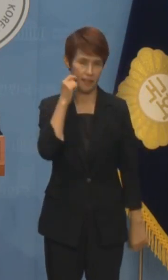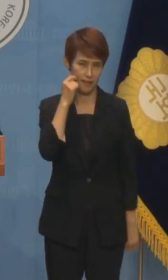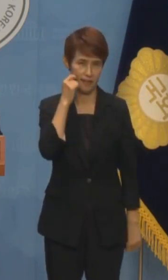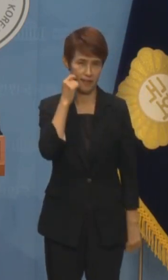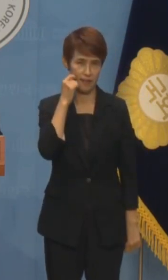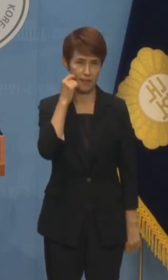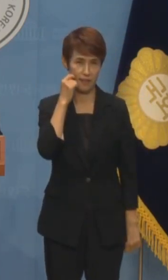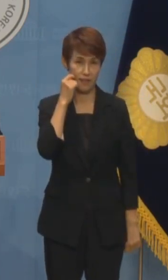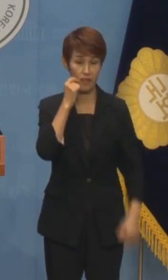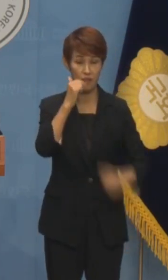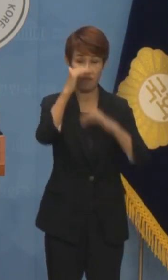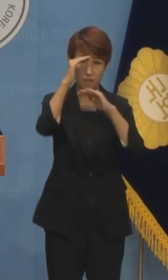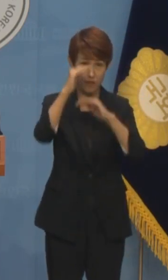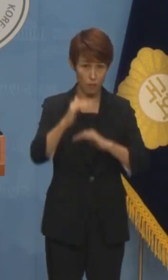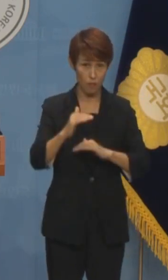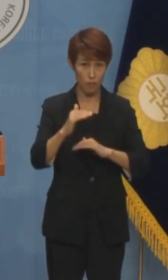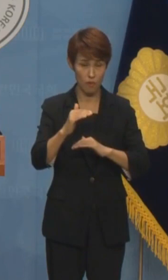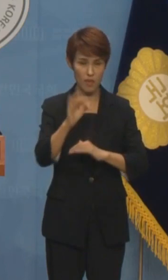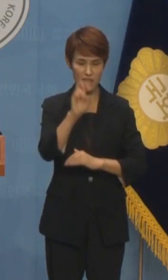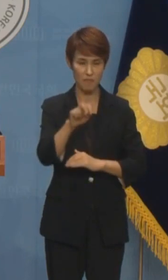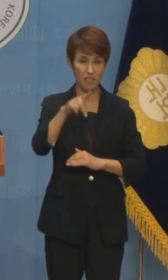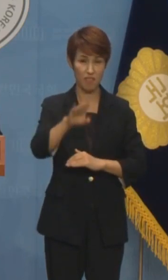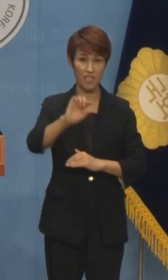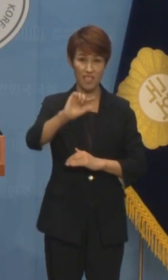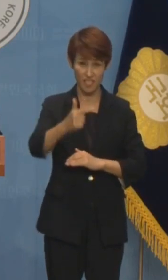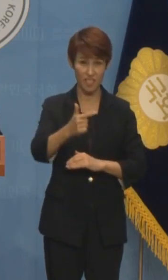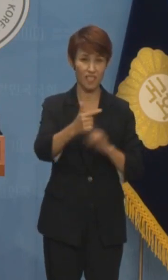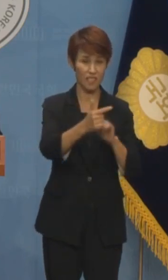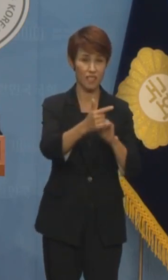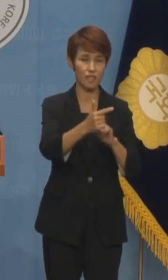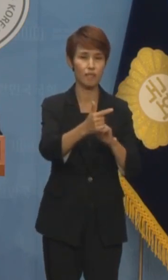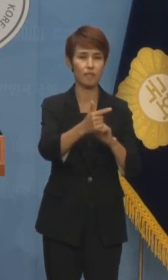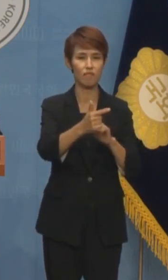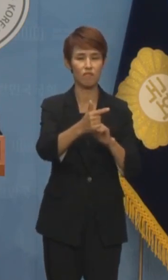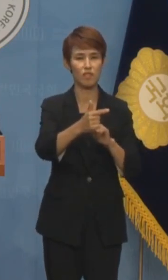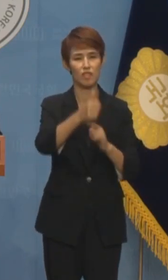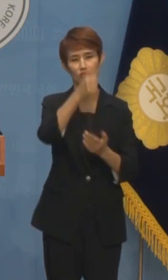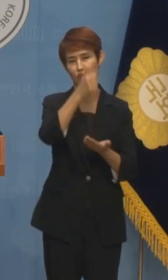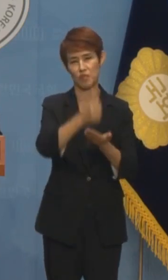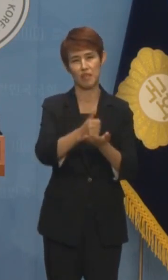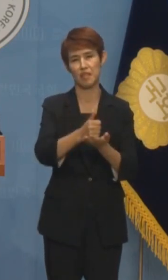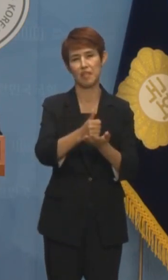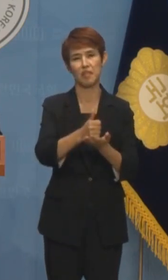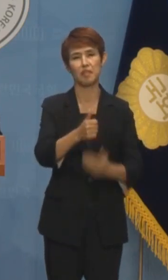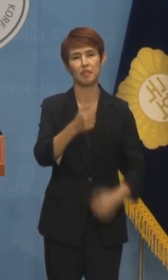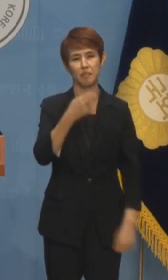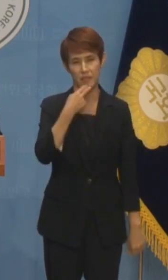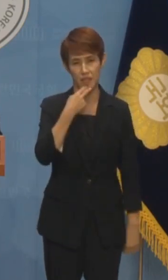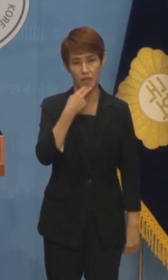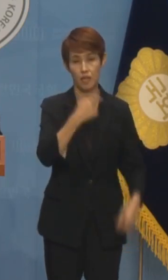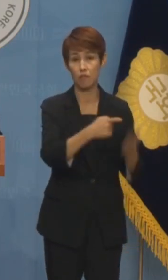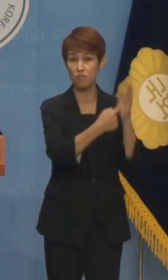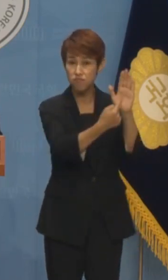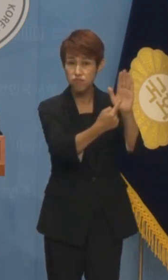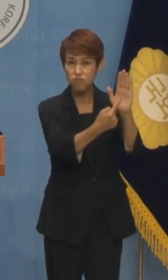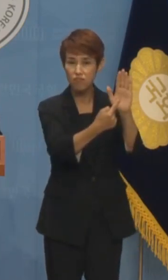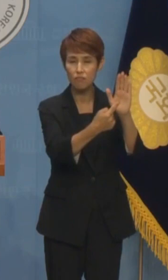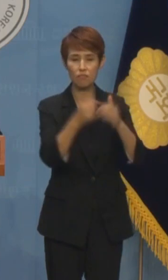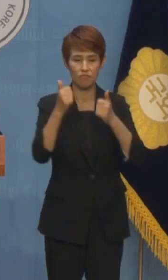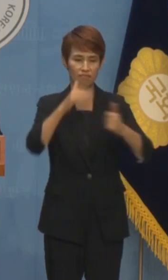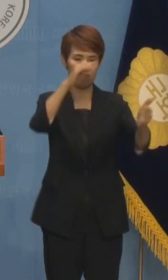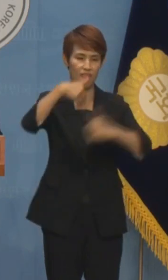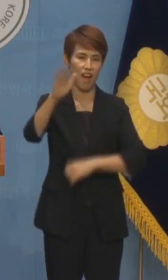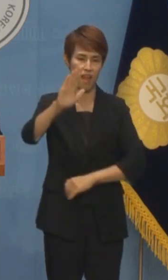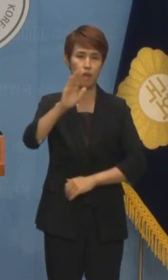업무상 과실치사의 공동정범의 혐의가 인정되지 않는다는 게 불송치